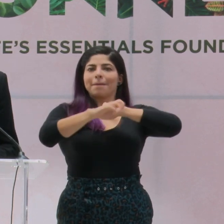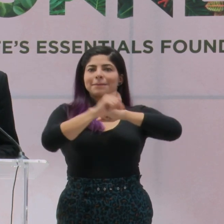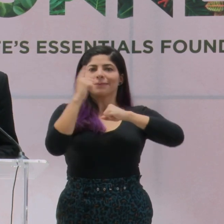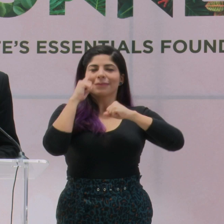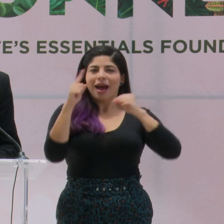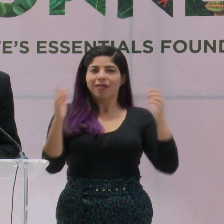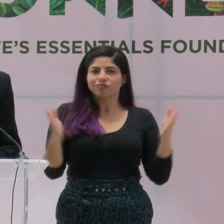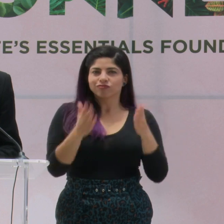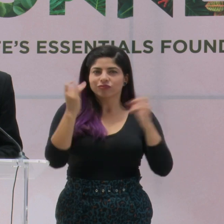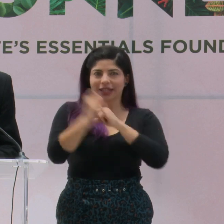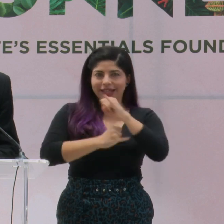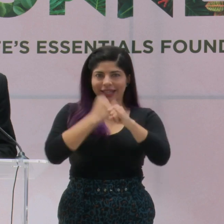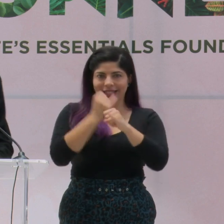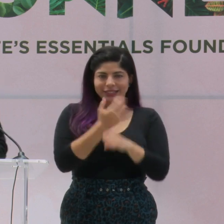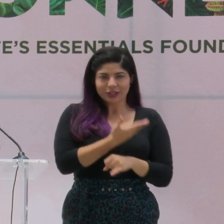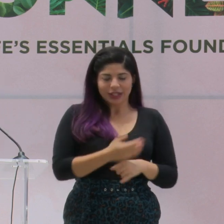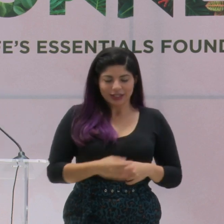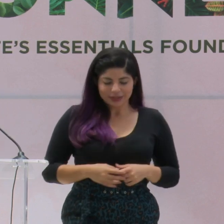promoción internacional.